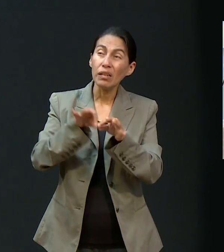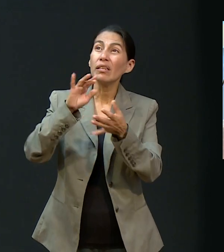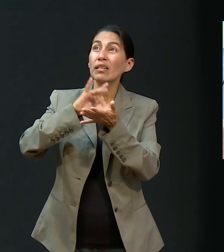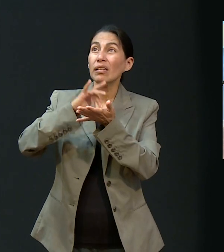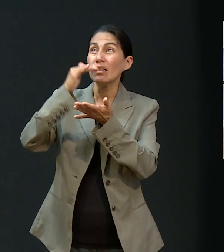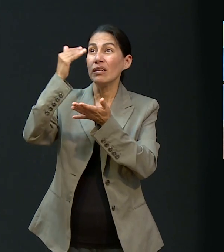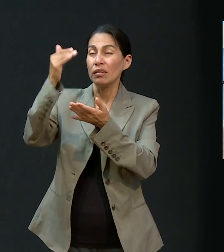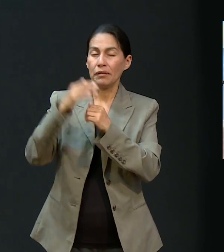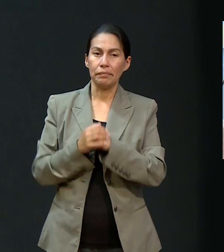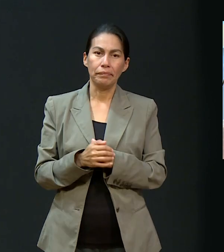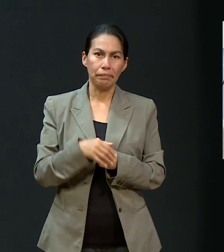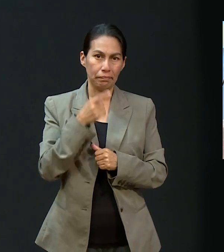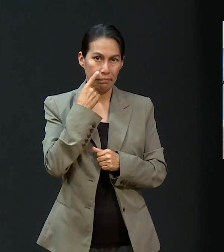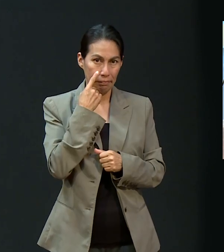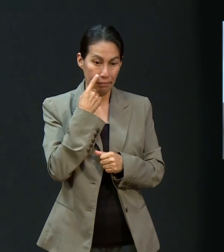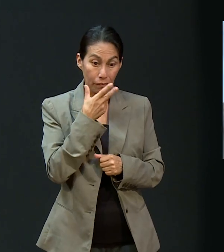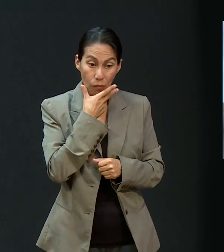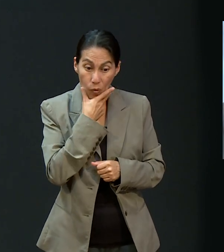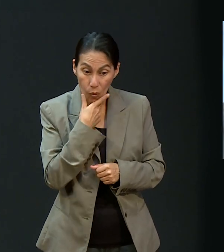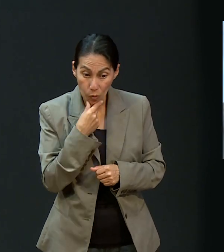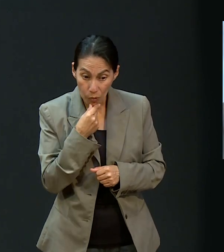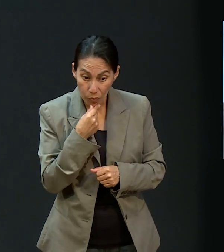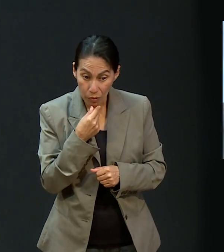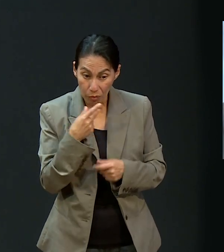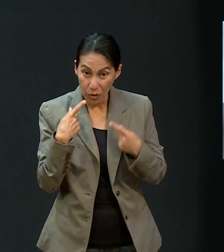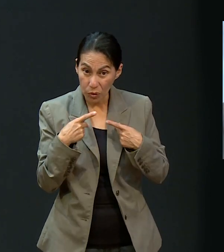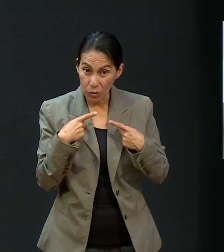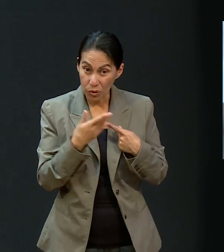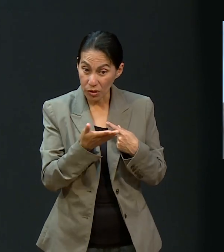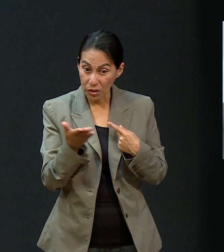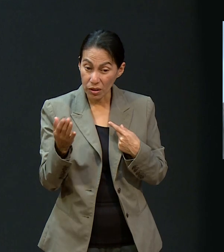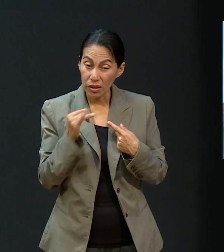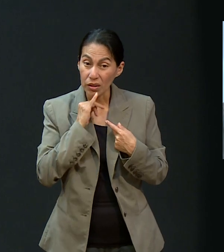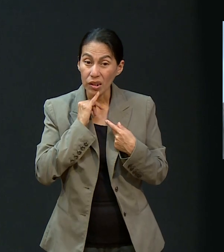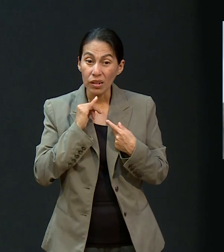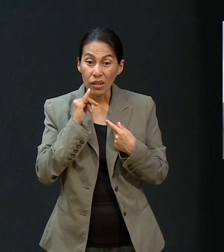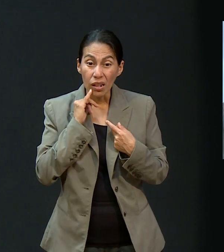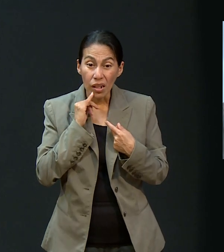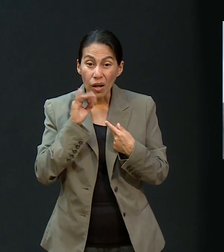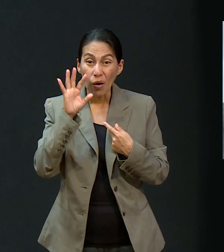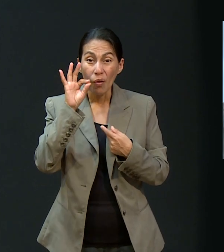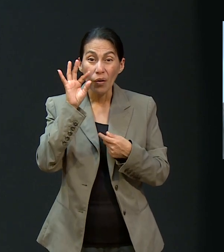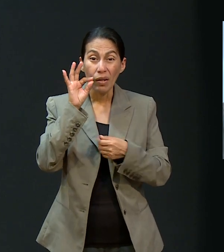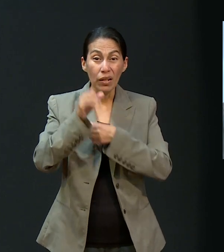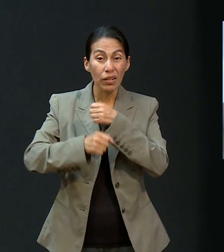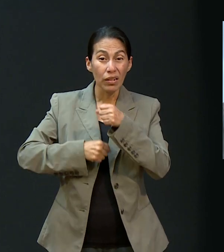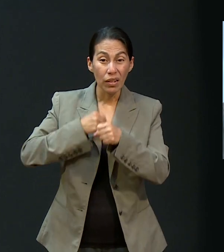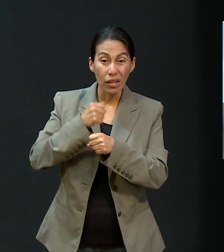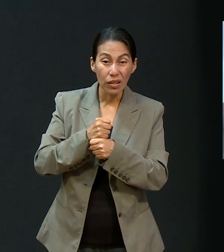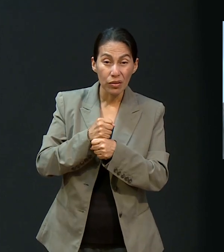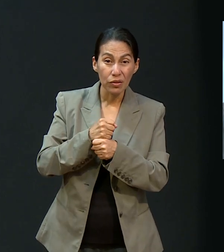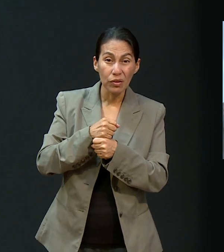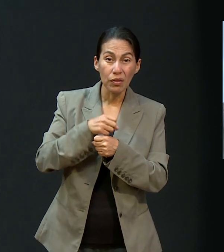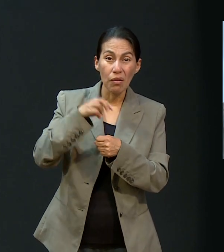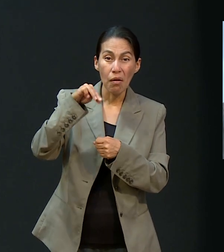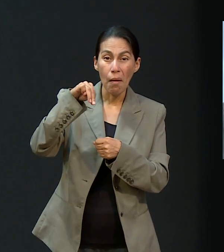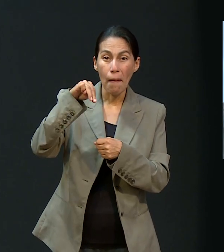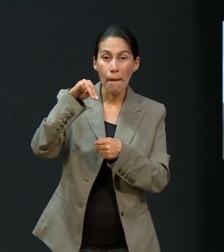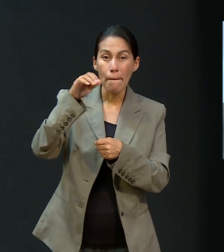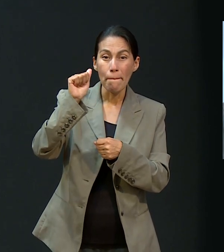Entonces, años de maná, es un milagro, en el desierto, no se les